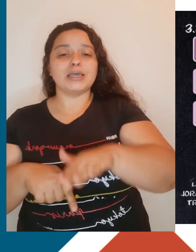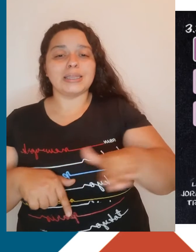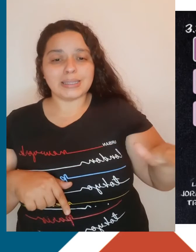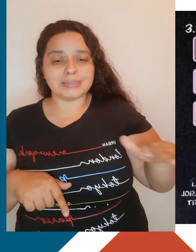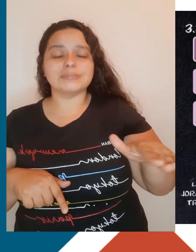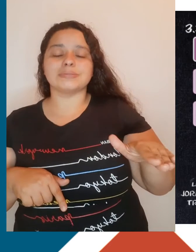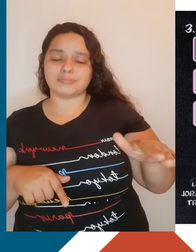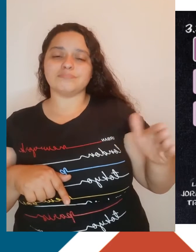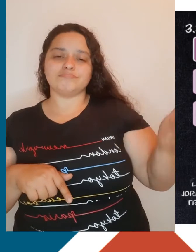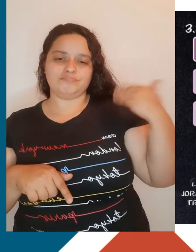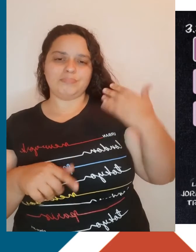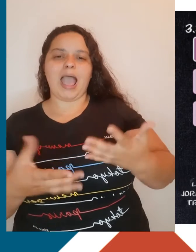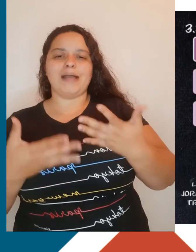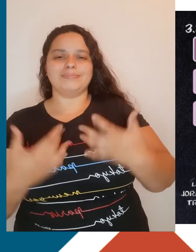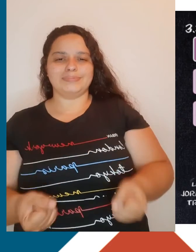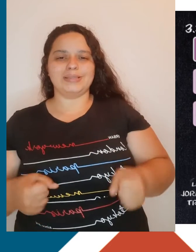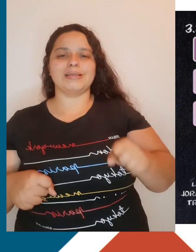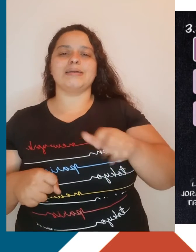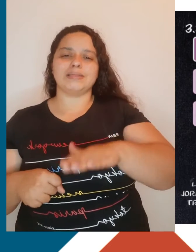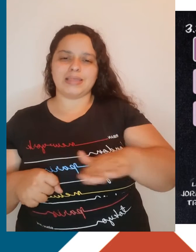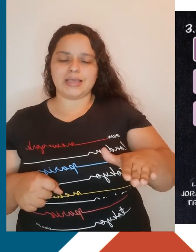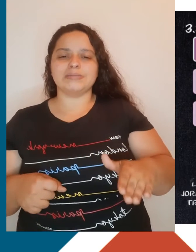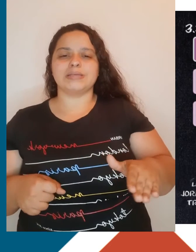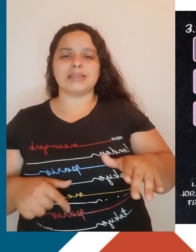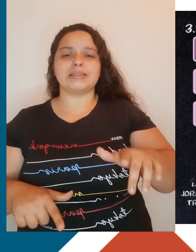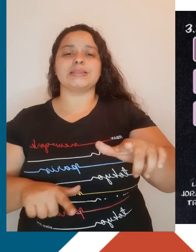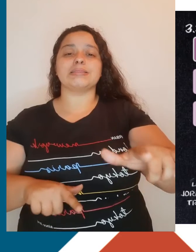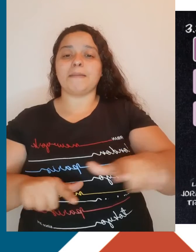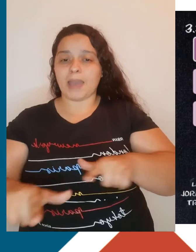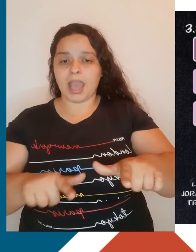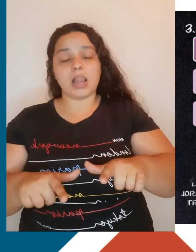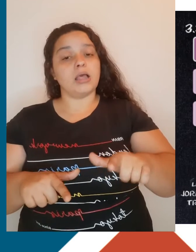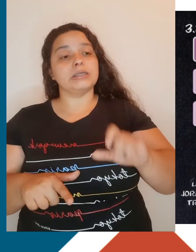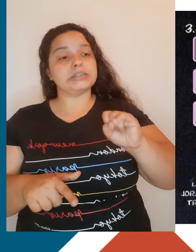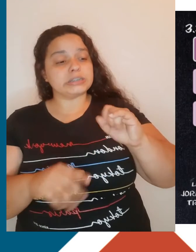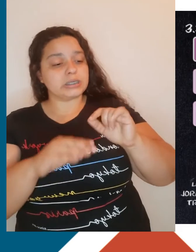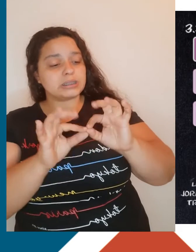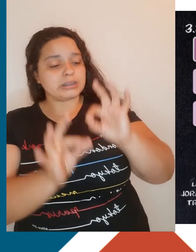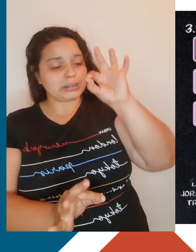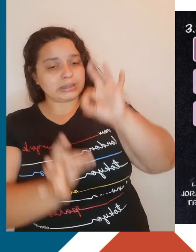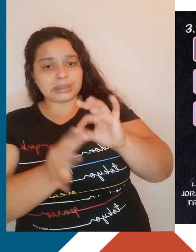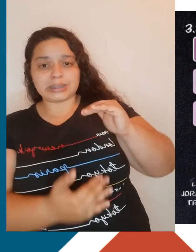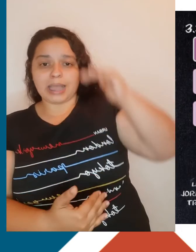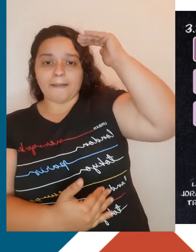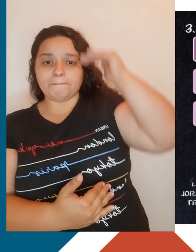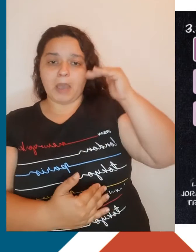Crianças eram colocadas para realizar serviços nos quais a altura baixa fosse útil. Direitos